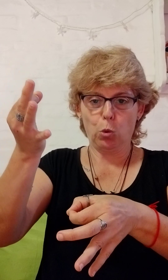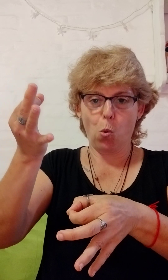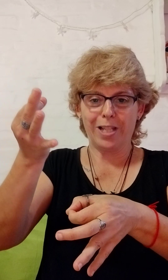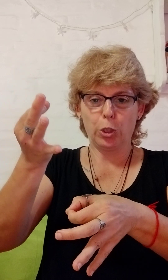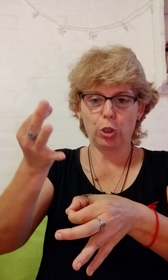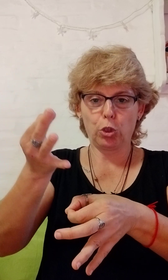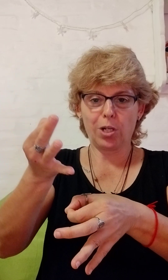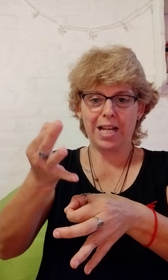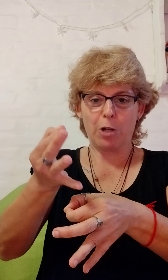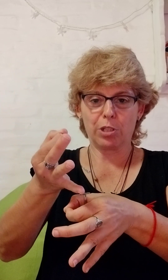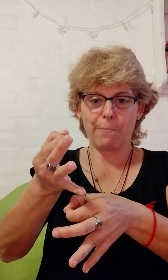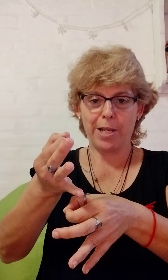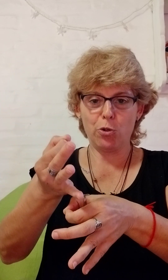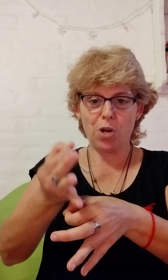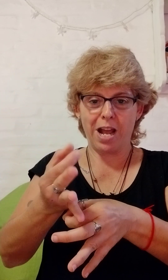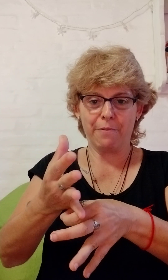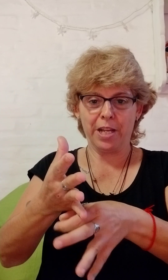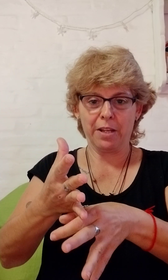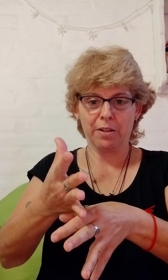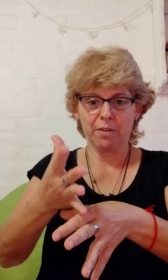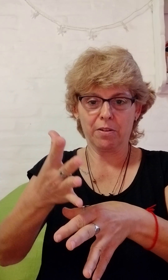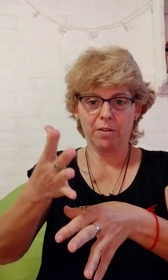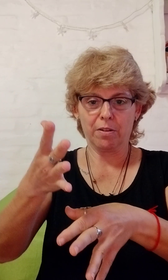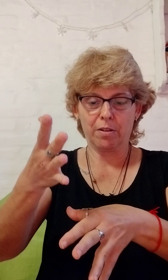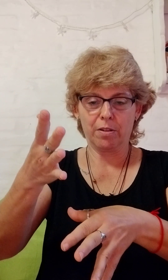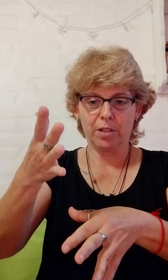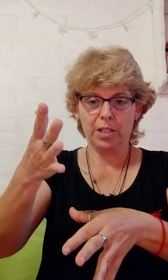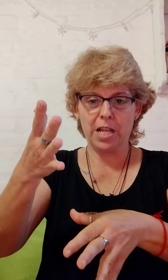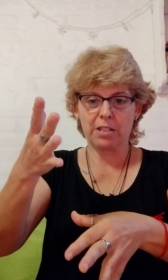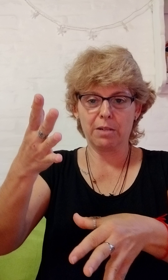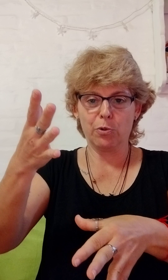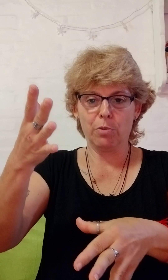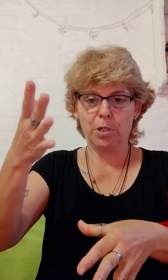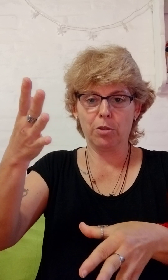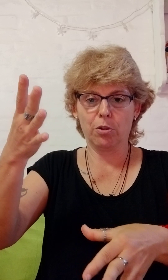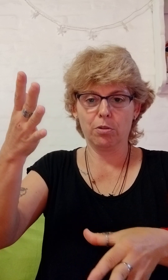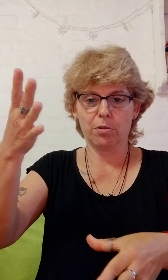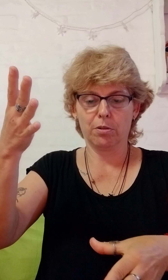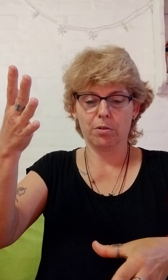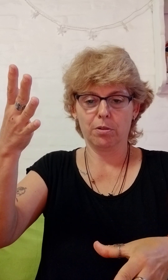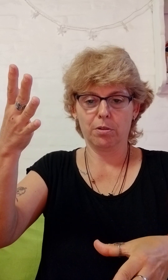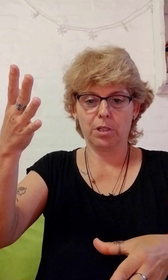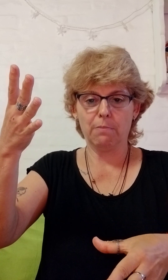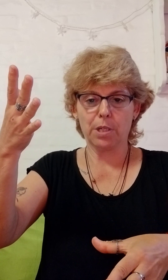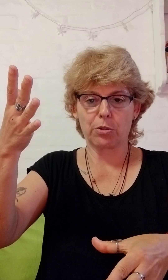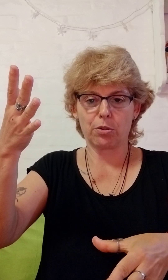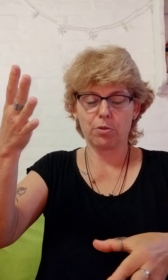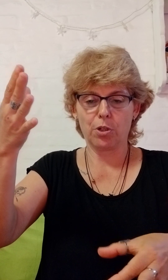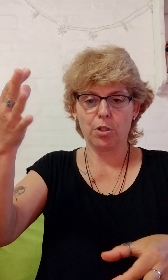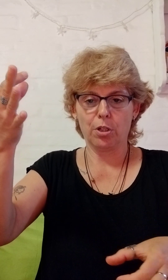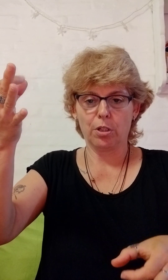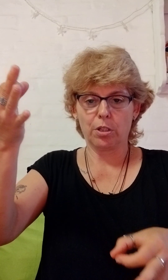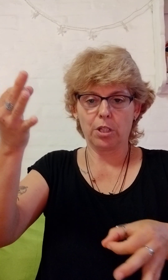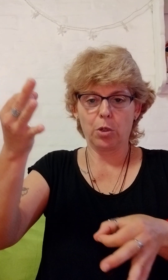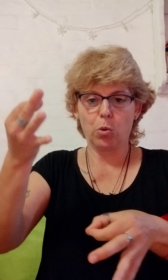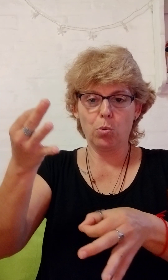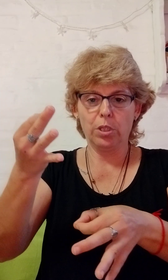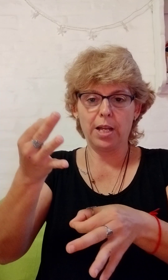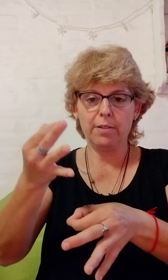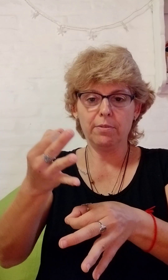Cuando toca la otra mano. Abre. Y hace el movimiento. Inverso. Se juntan.